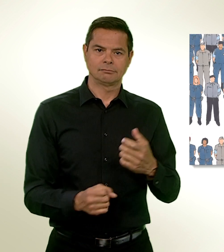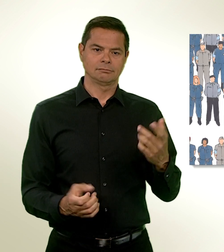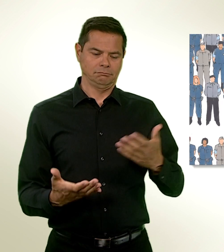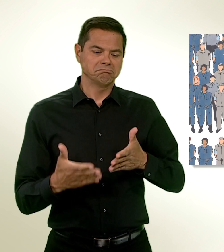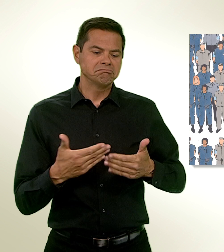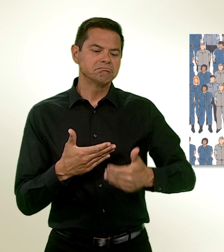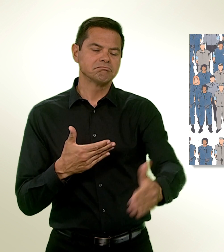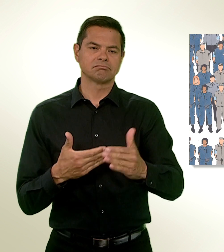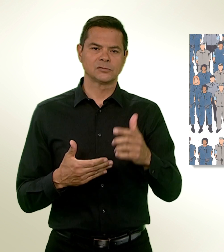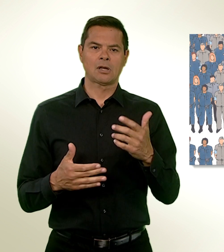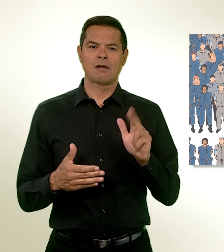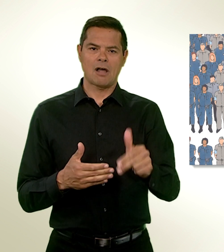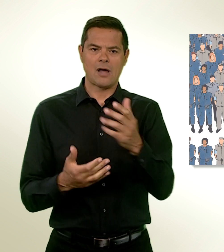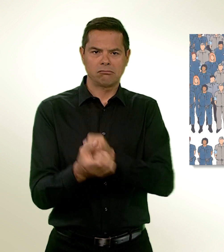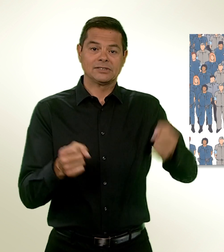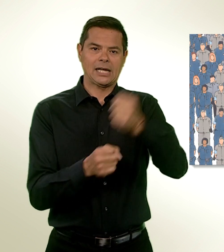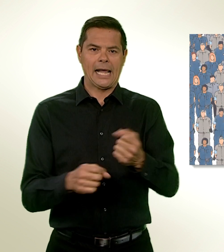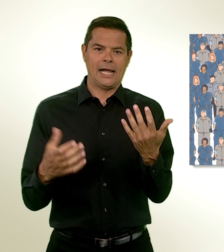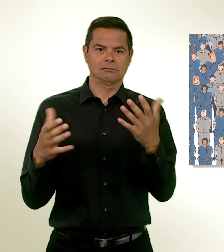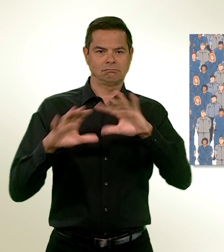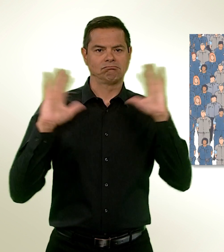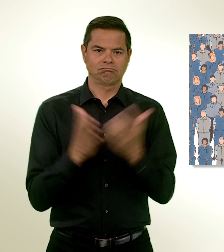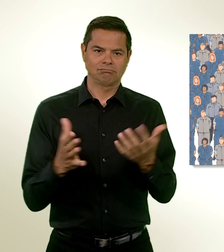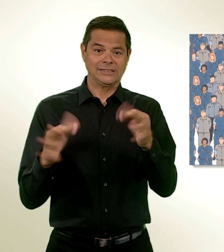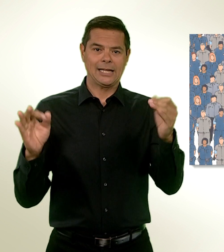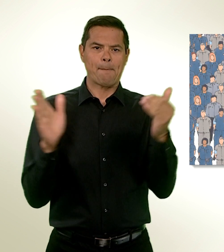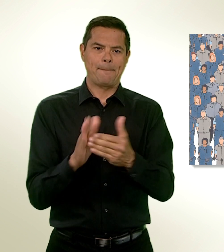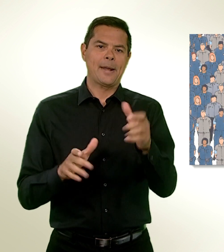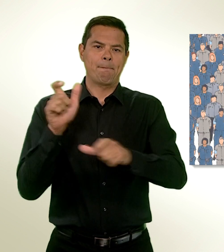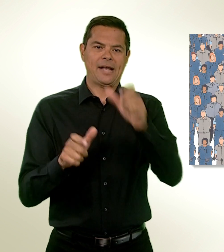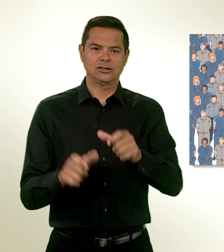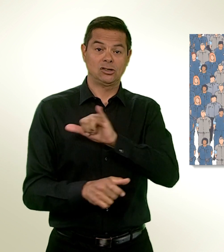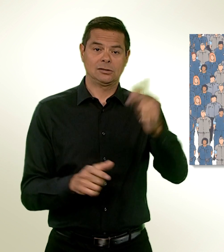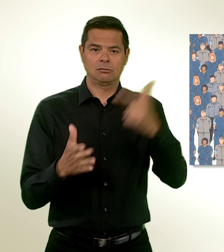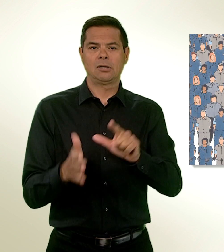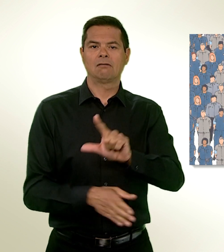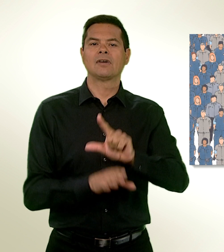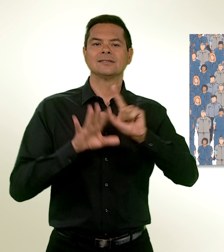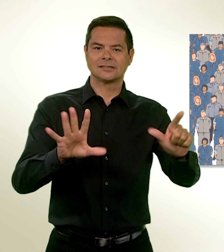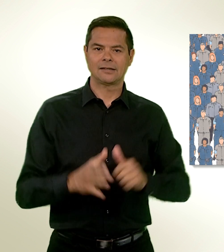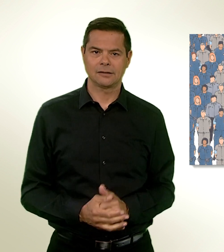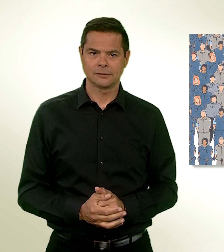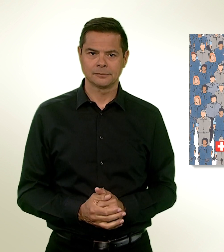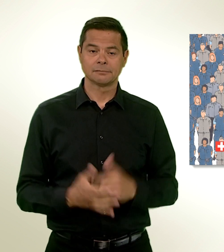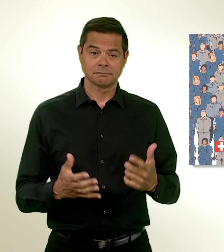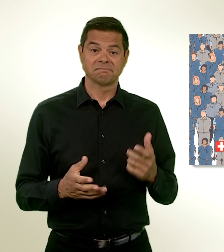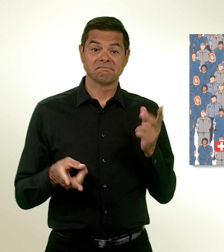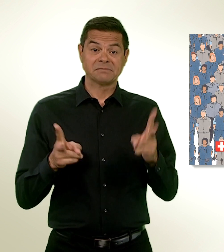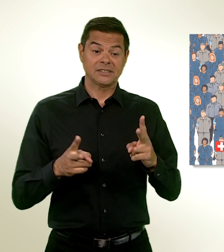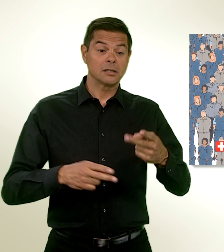de 10 000 personnes d'ici 2027. Selon les scénarios possibles aux frontières extérieures, la Suisse pourra fournir jusqu